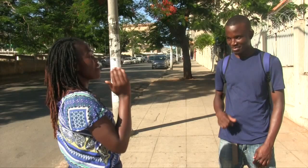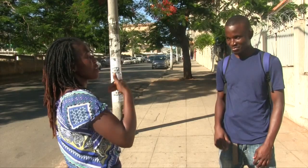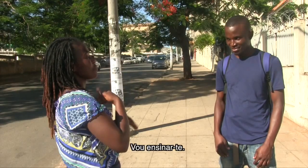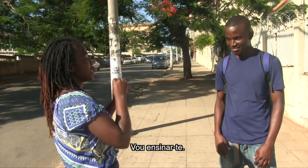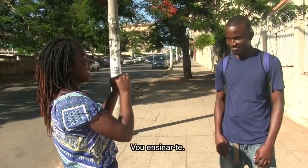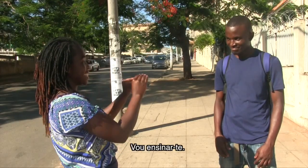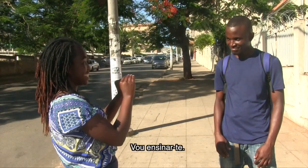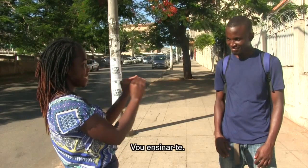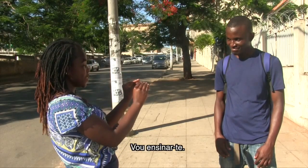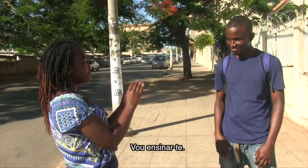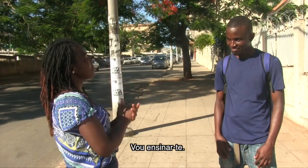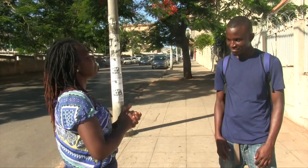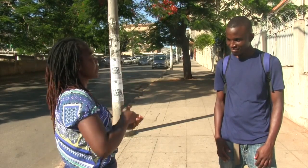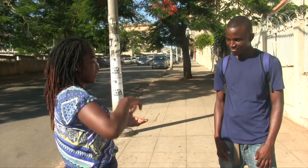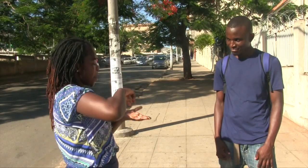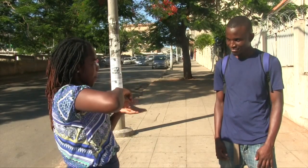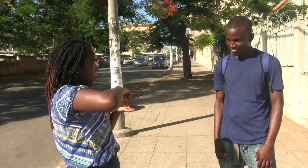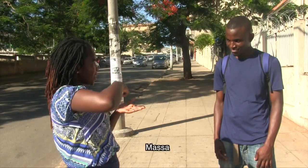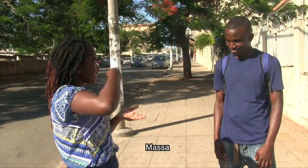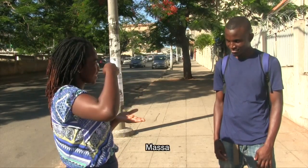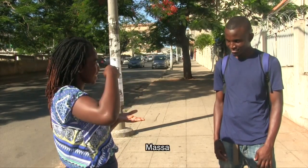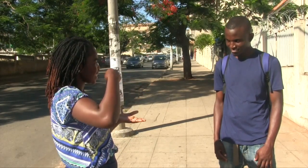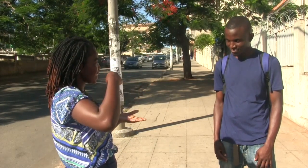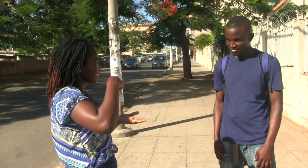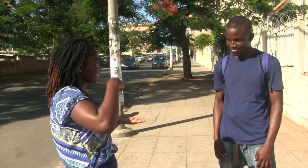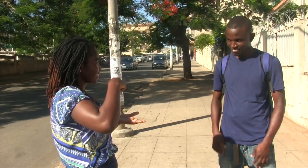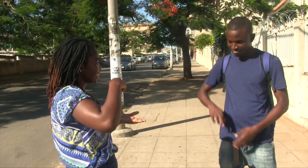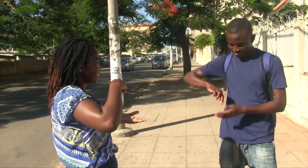Vou ensinar-te. Aça.